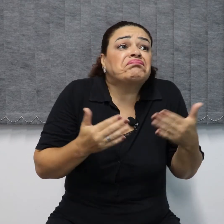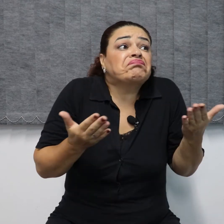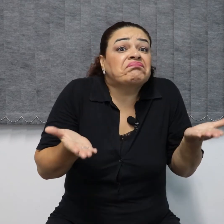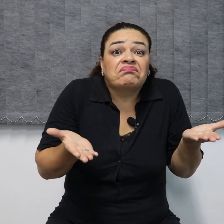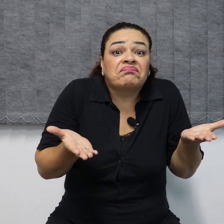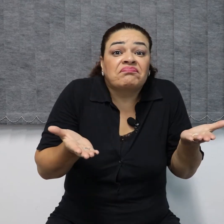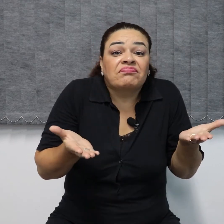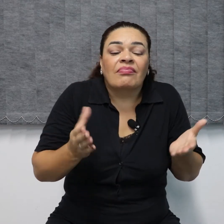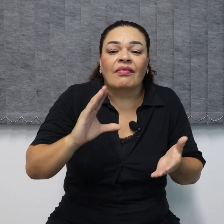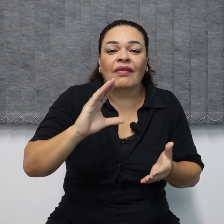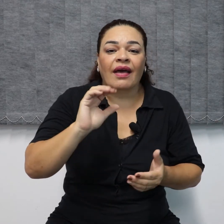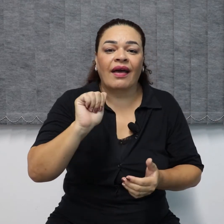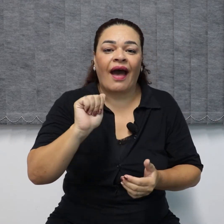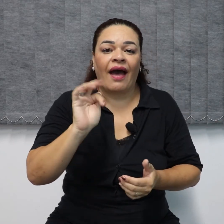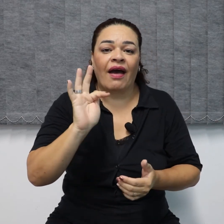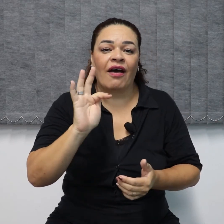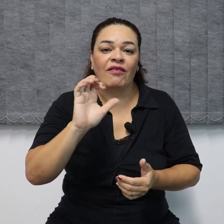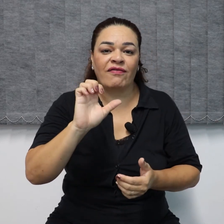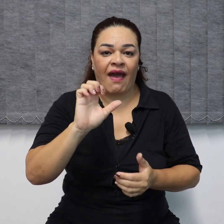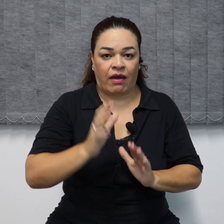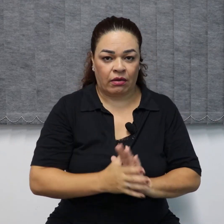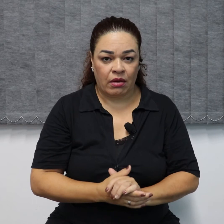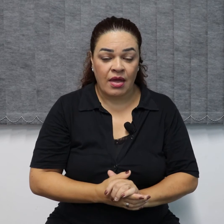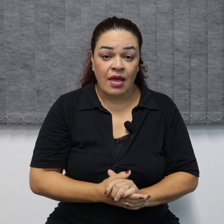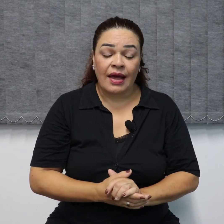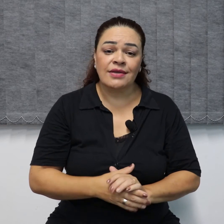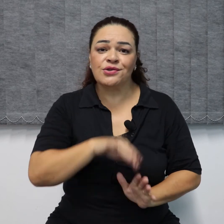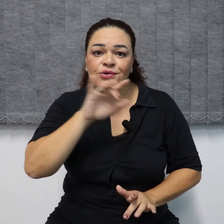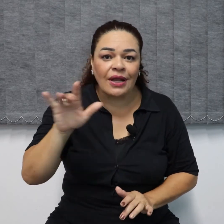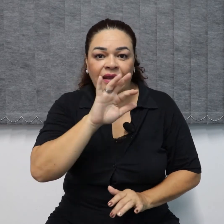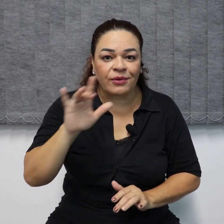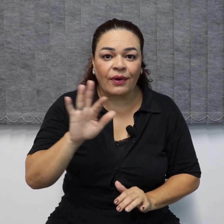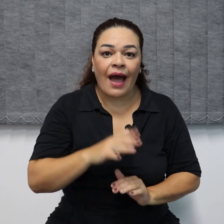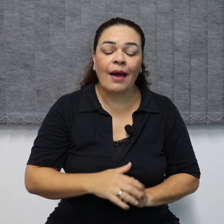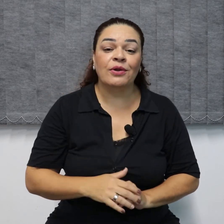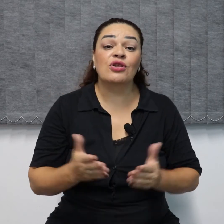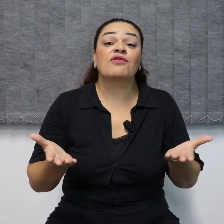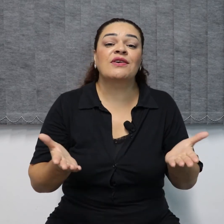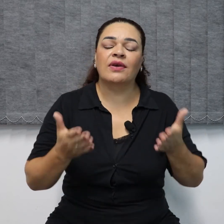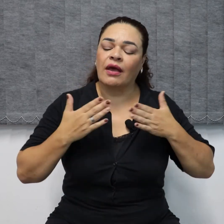café. Caso o surdo solete muito rápido, a gente faz o quê?